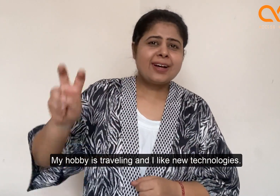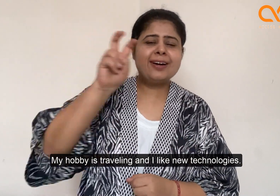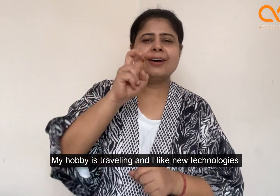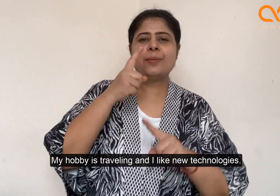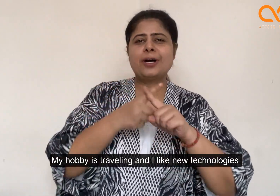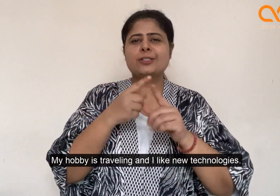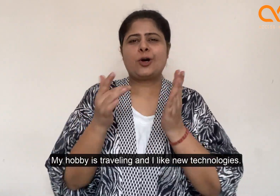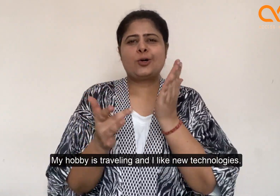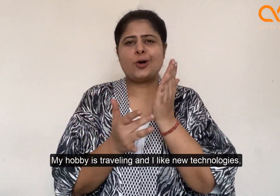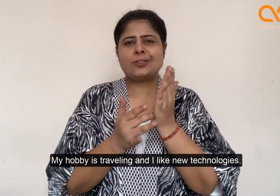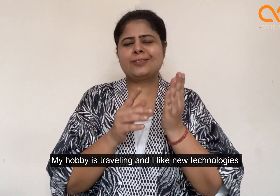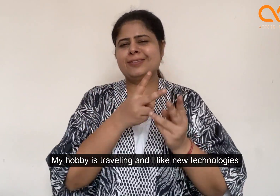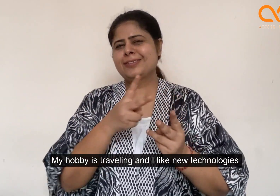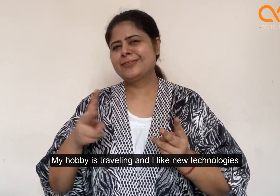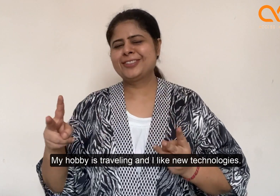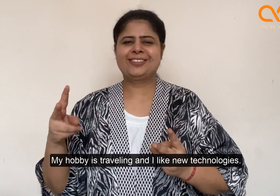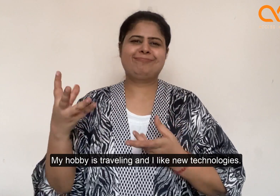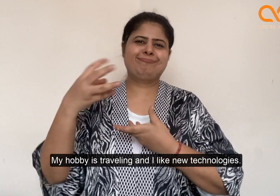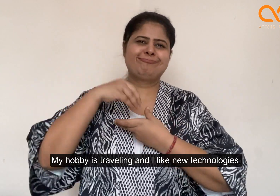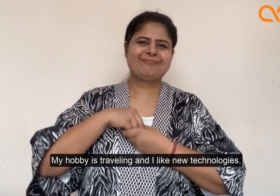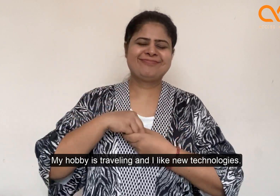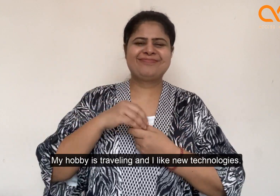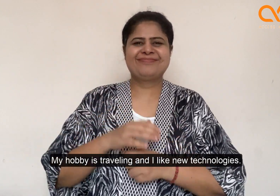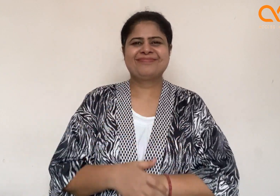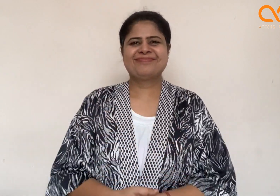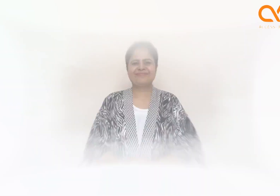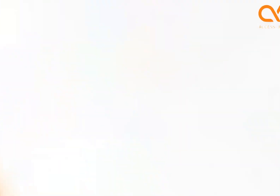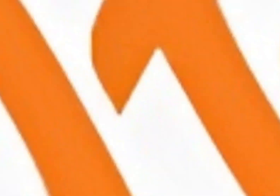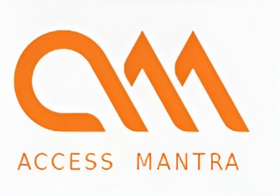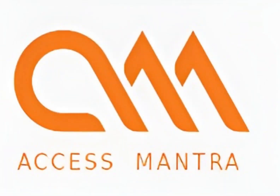यात्रा करना बहुत पसंद है वन नई तक्निकों से रूबर होना